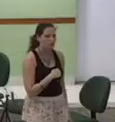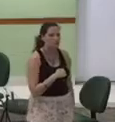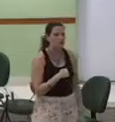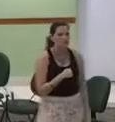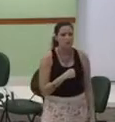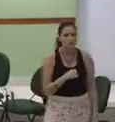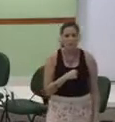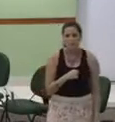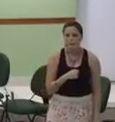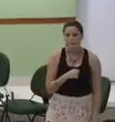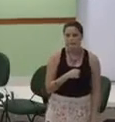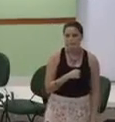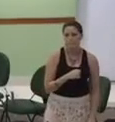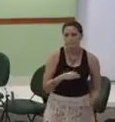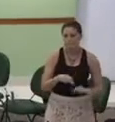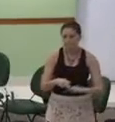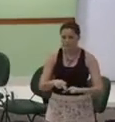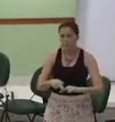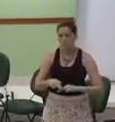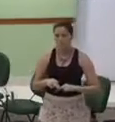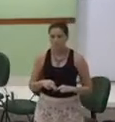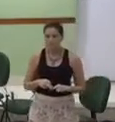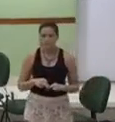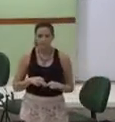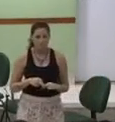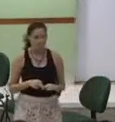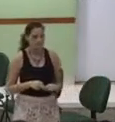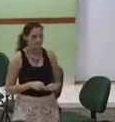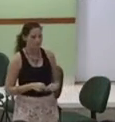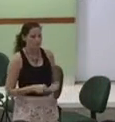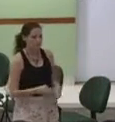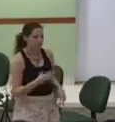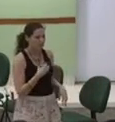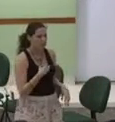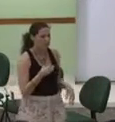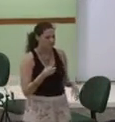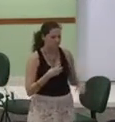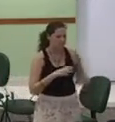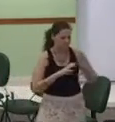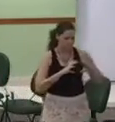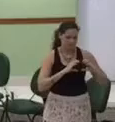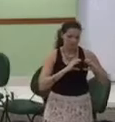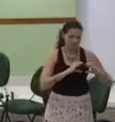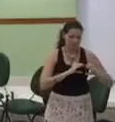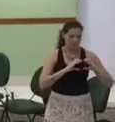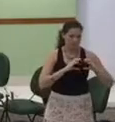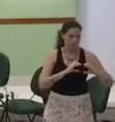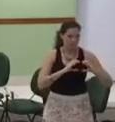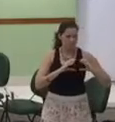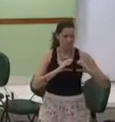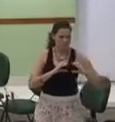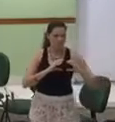Por isso escute o sal Do meu